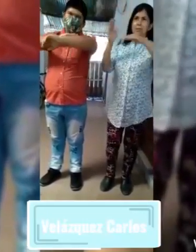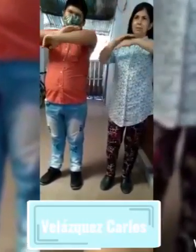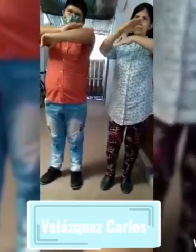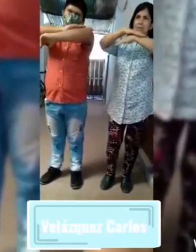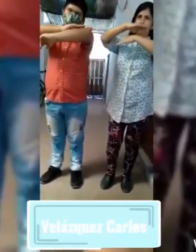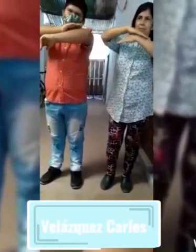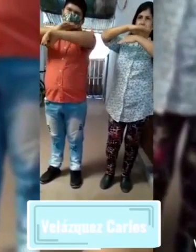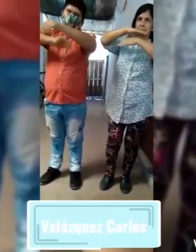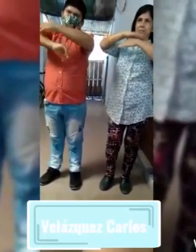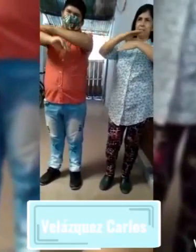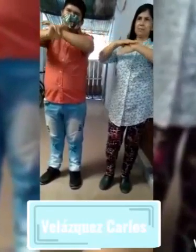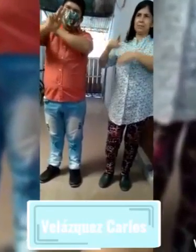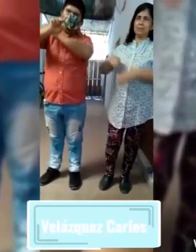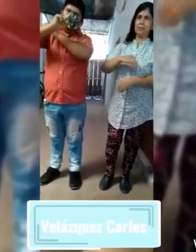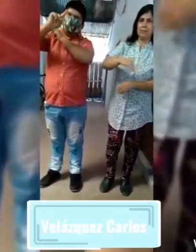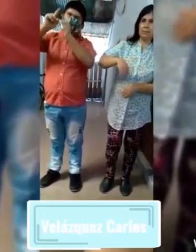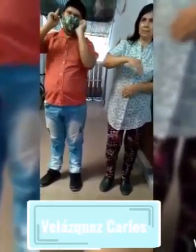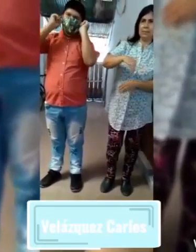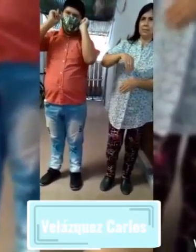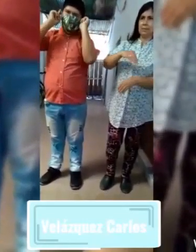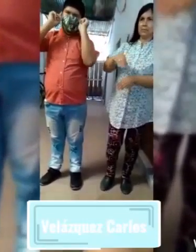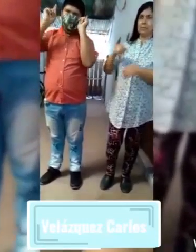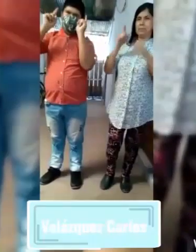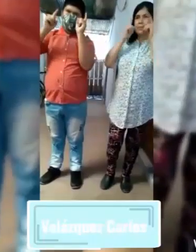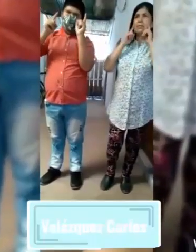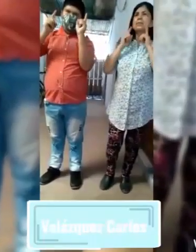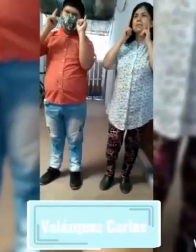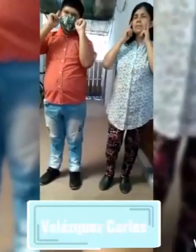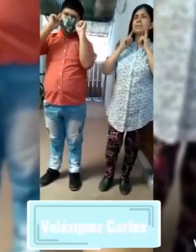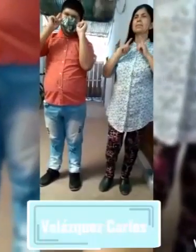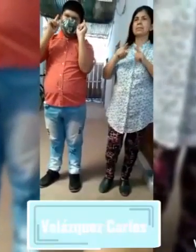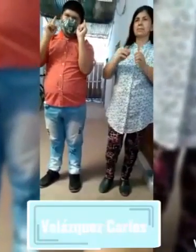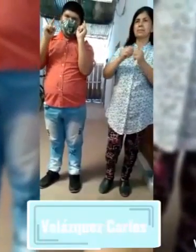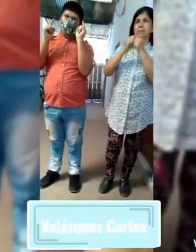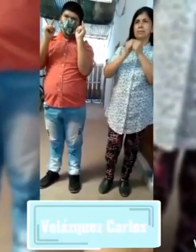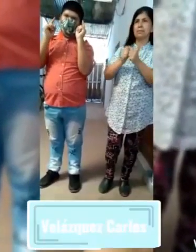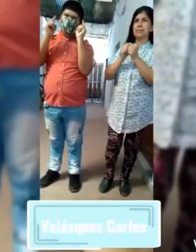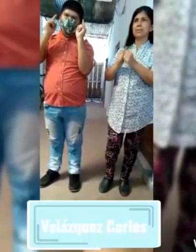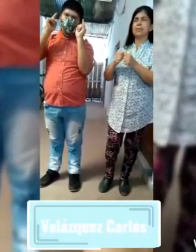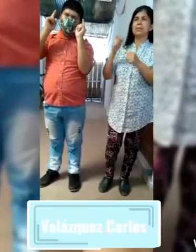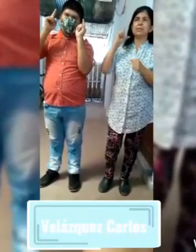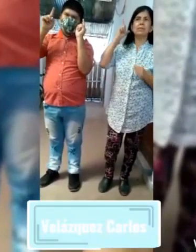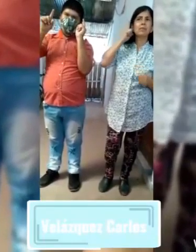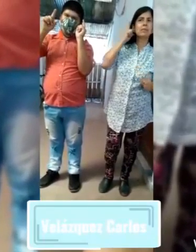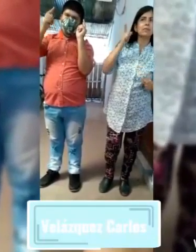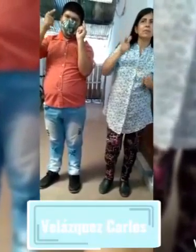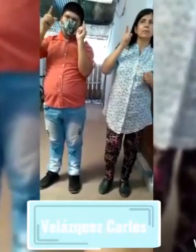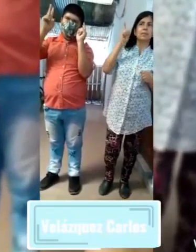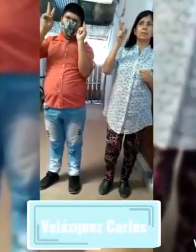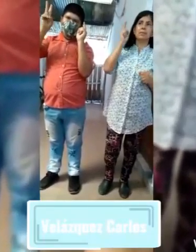me dan ganas de llorar Y no, vernos desde lejos